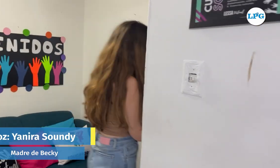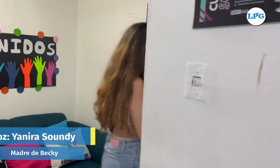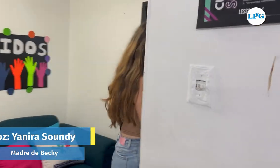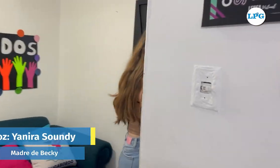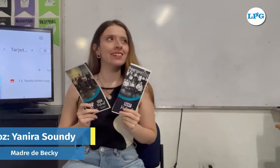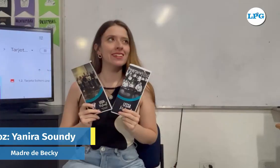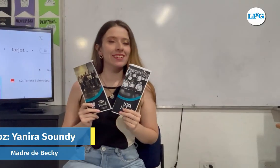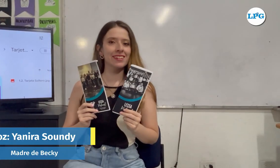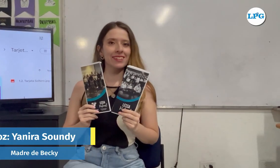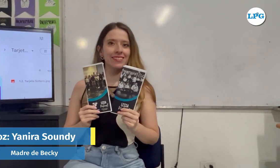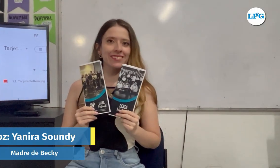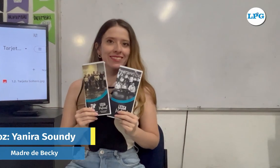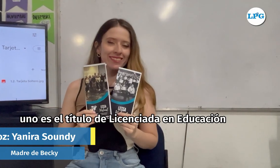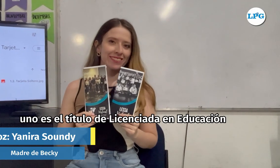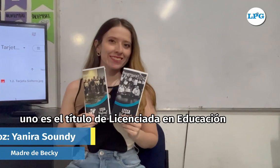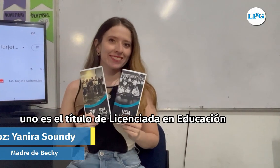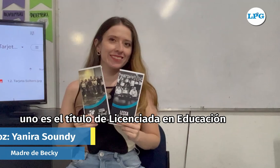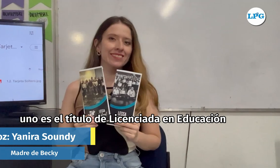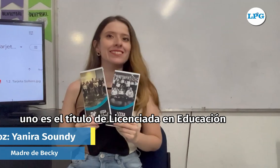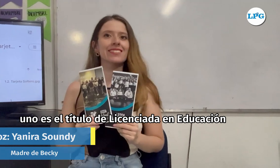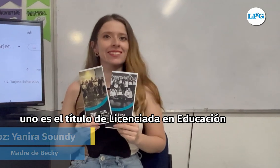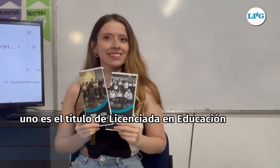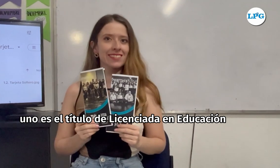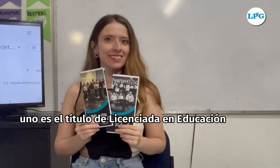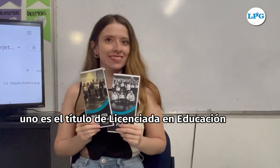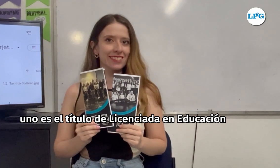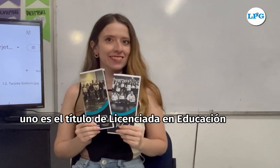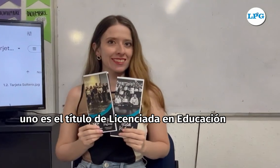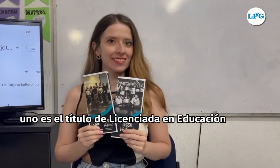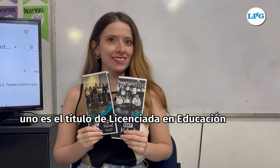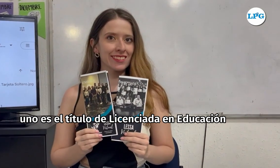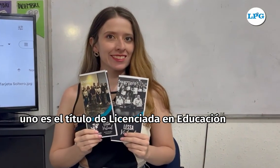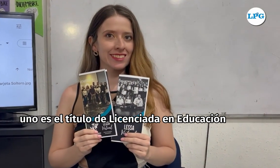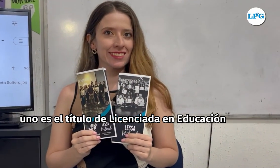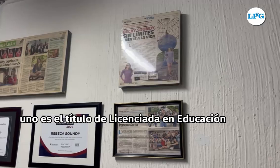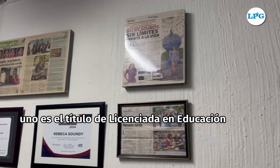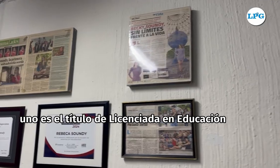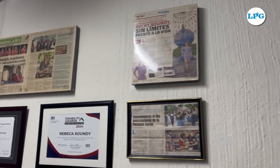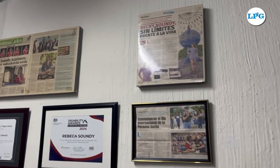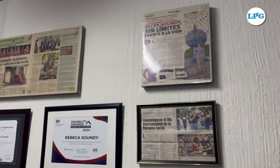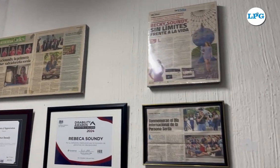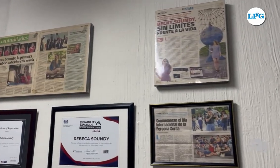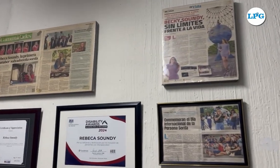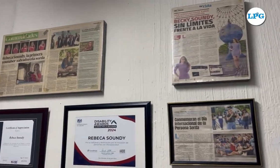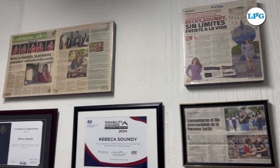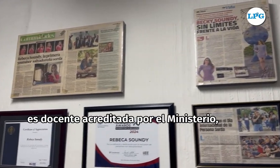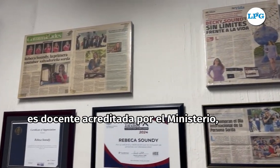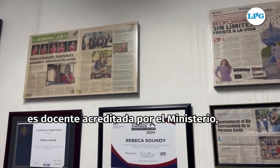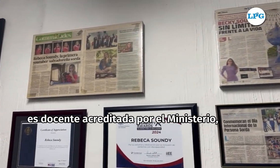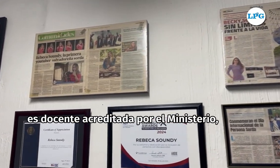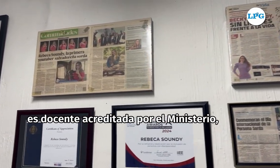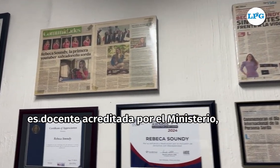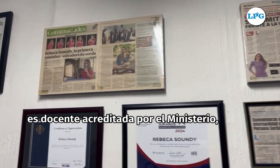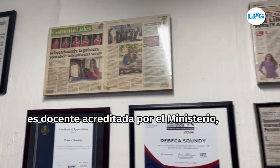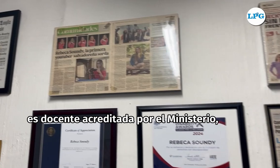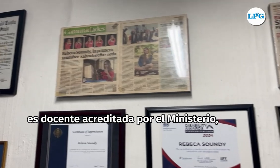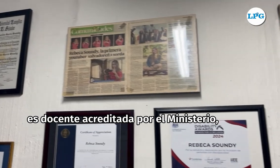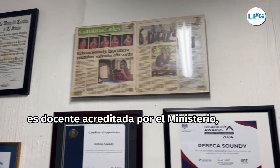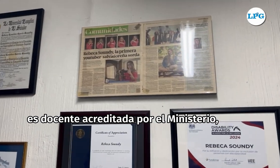estudios. Uno es el título de licenciada en educación, docente acreditada por